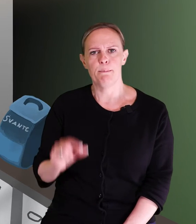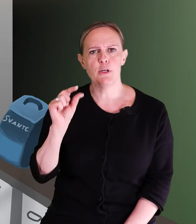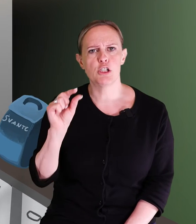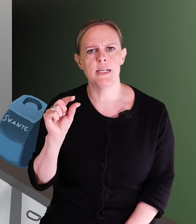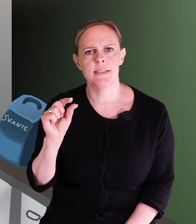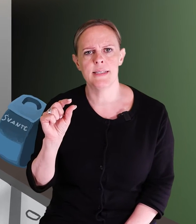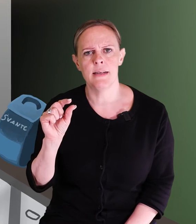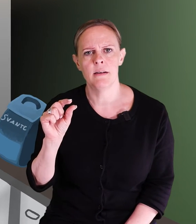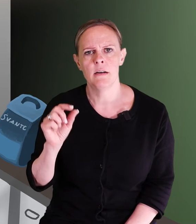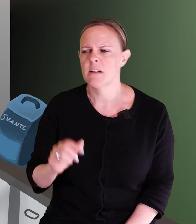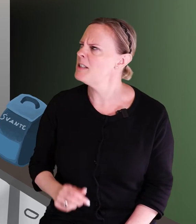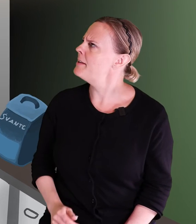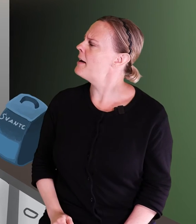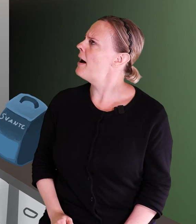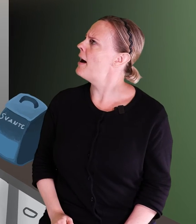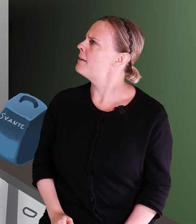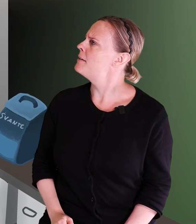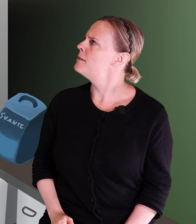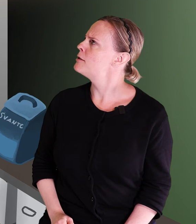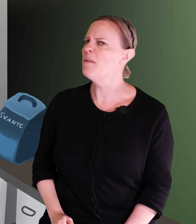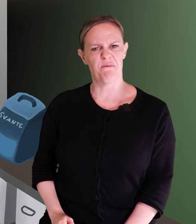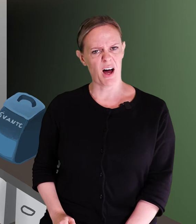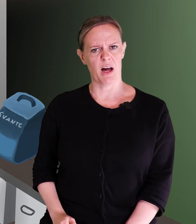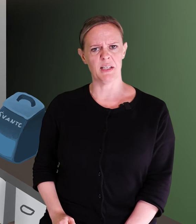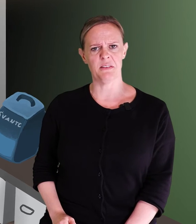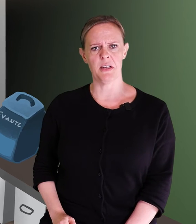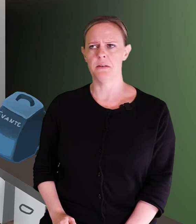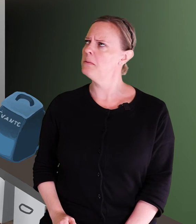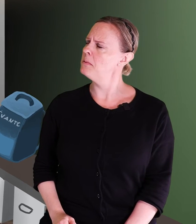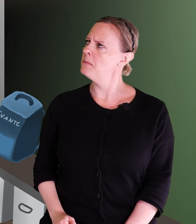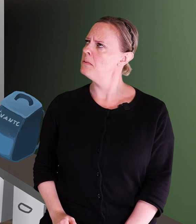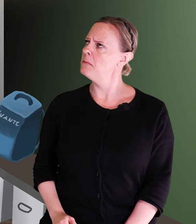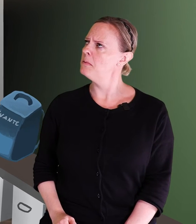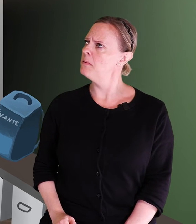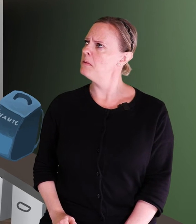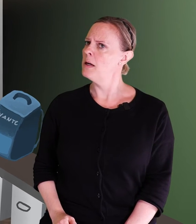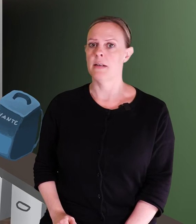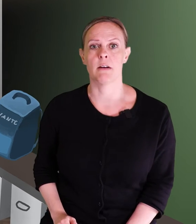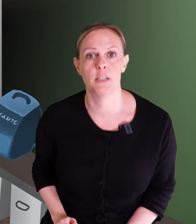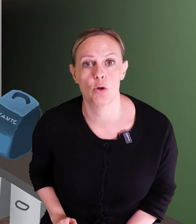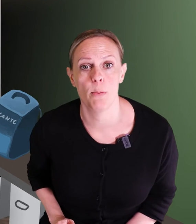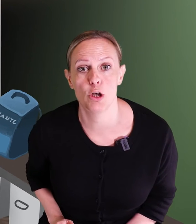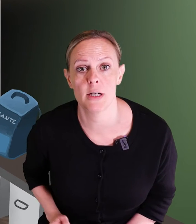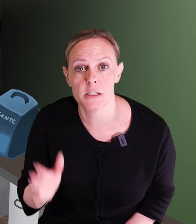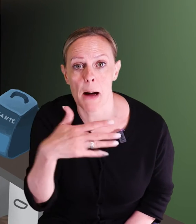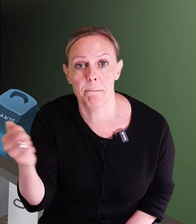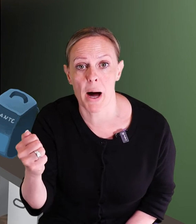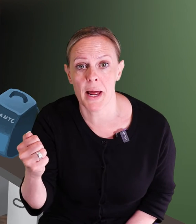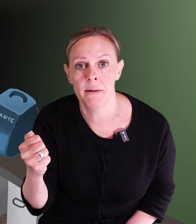Pysslingstid kanske inte är som vanlig tid. Det kanske går mycket snabbare.